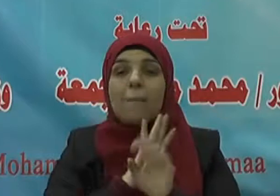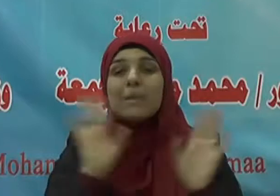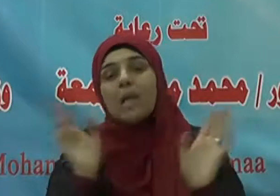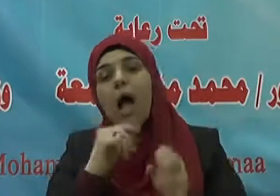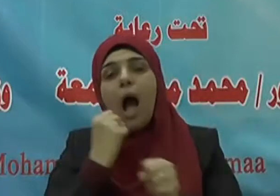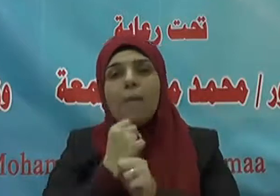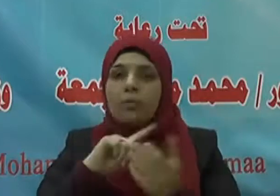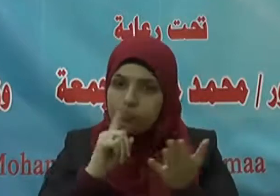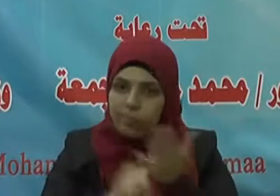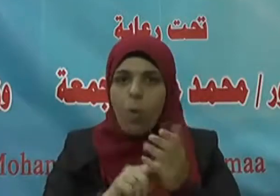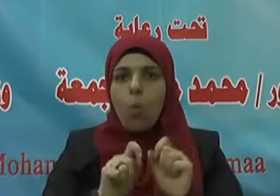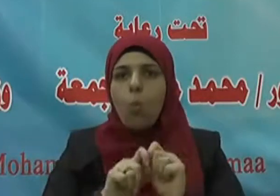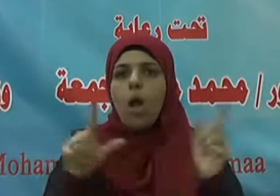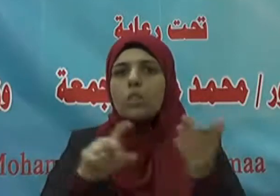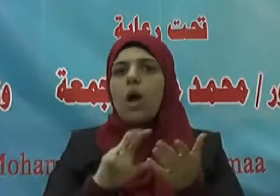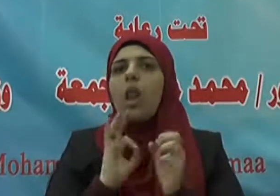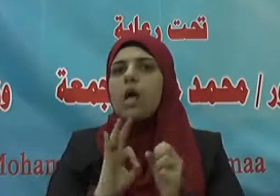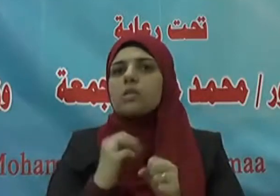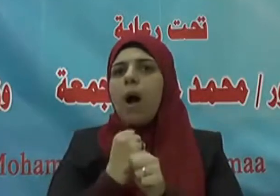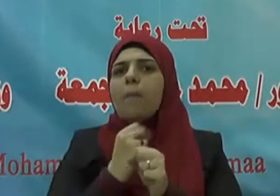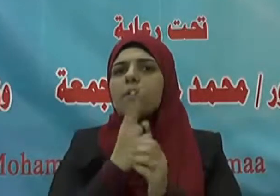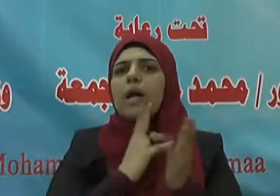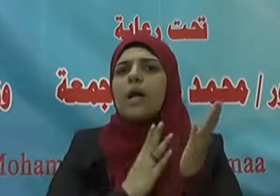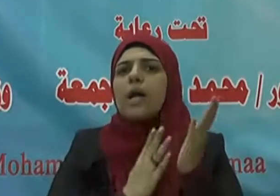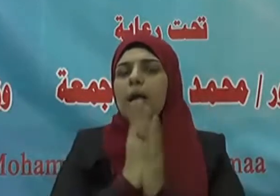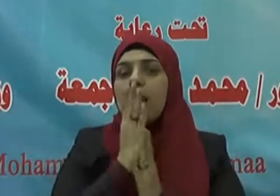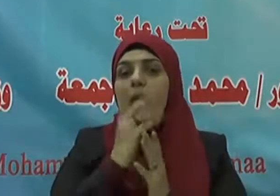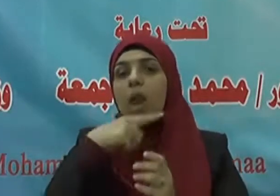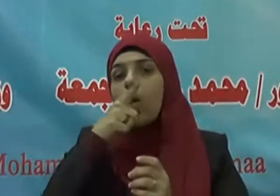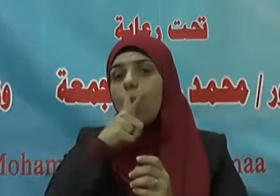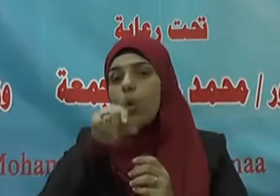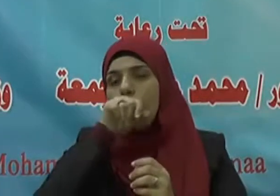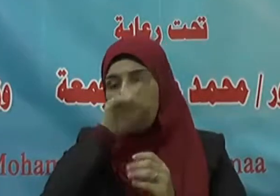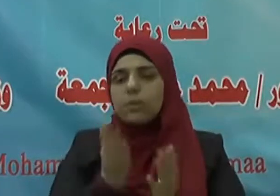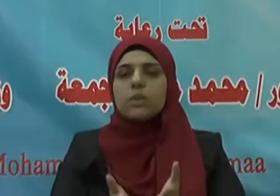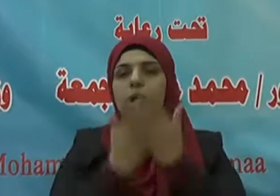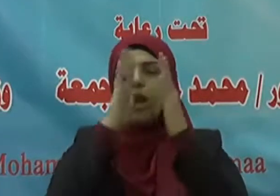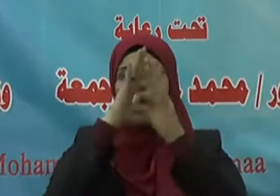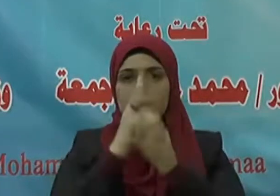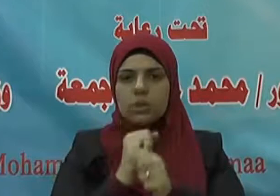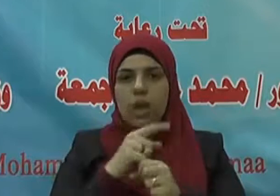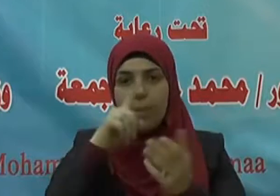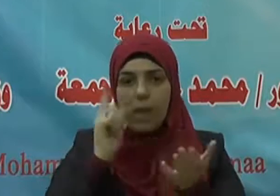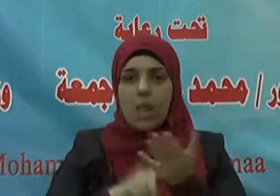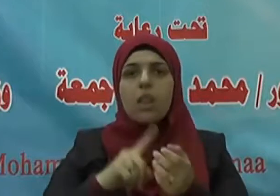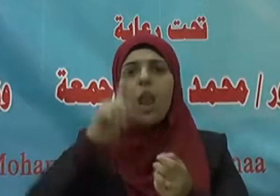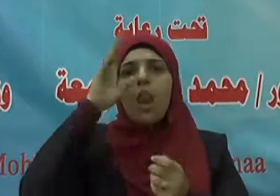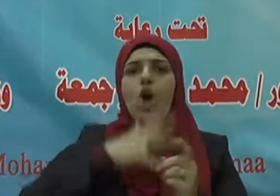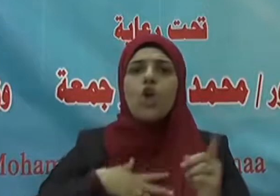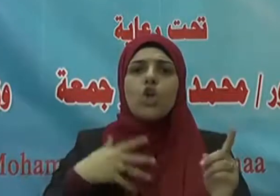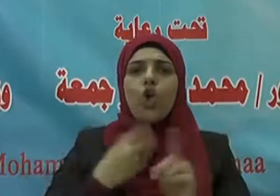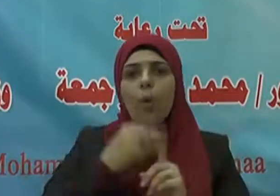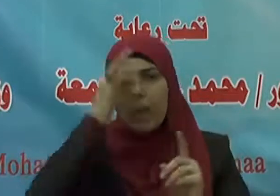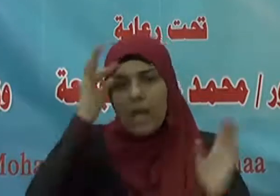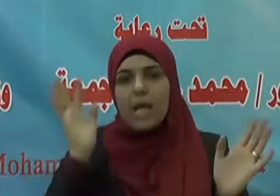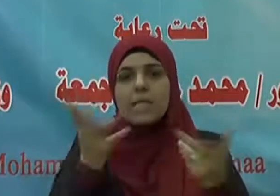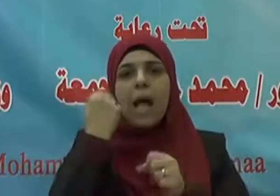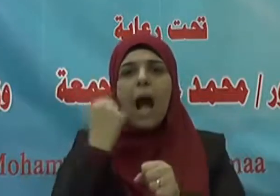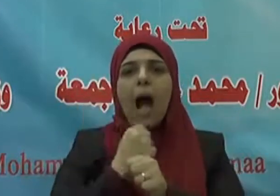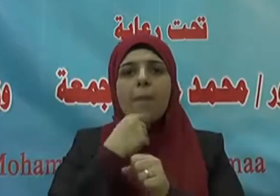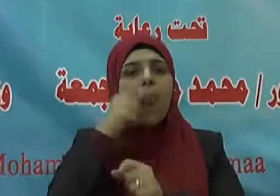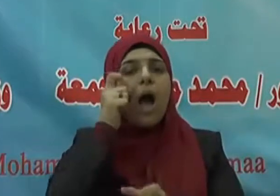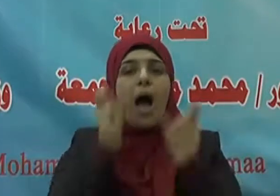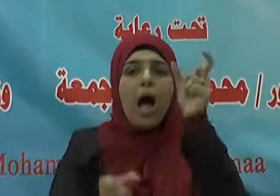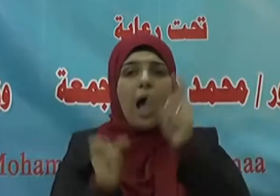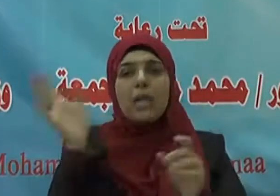إتقان العمل يقول نبينا صلى الله عليه وسلم إن الله يحب إذا